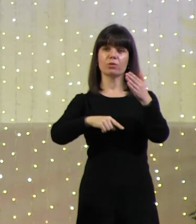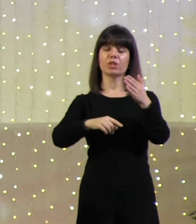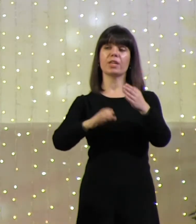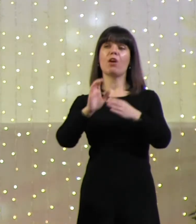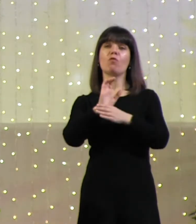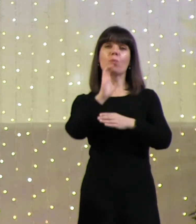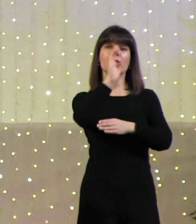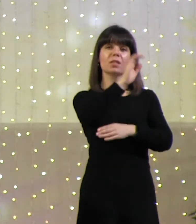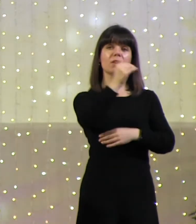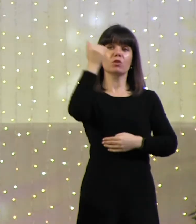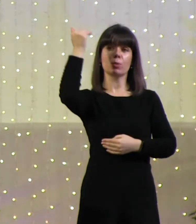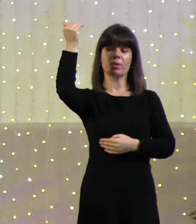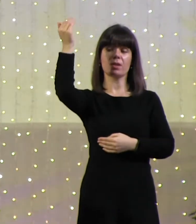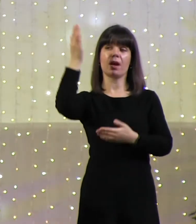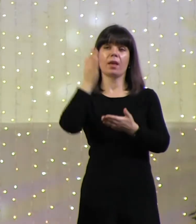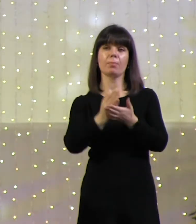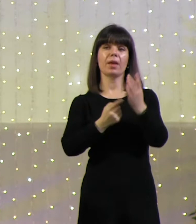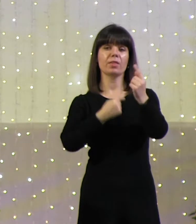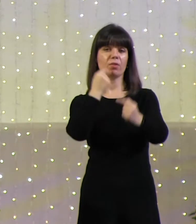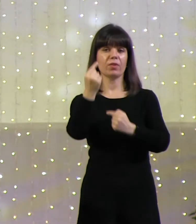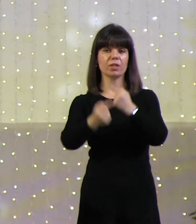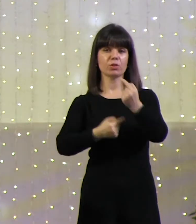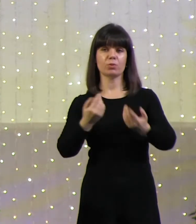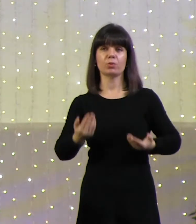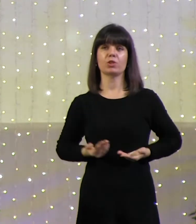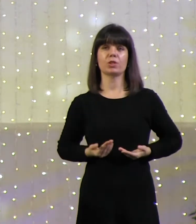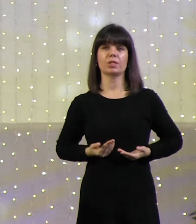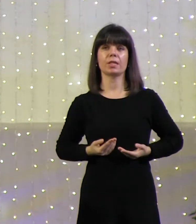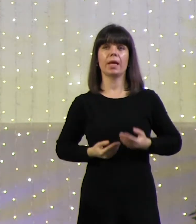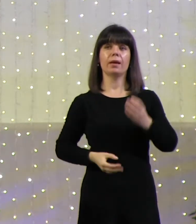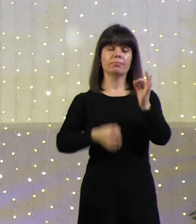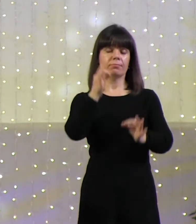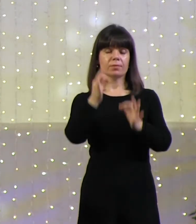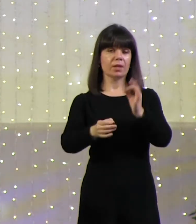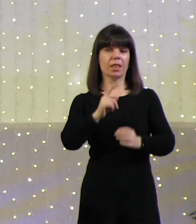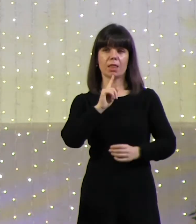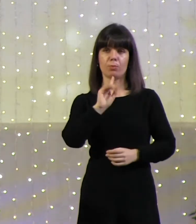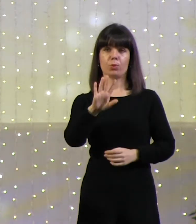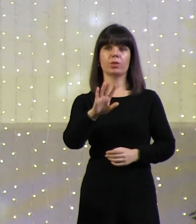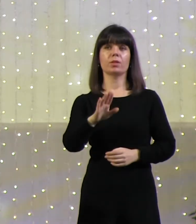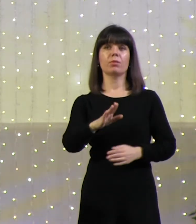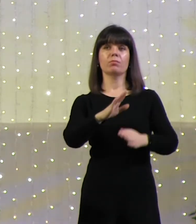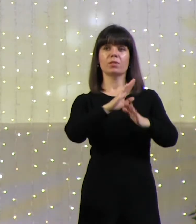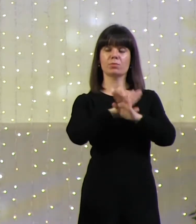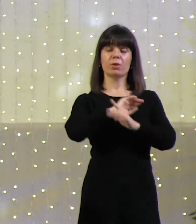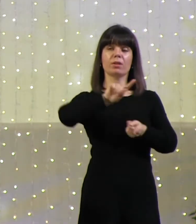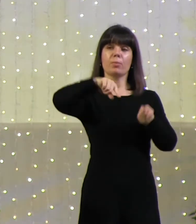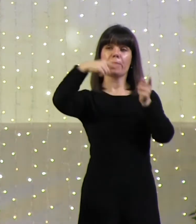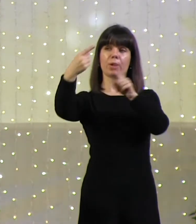пославшего меня, имеет жизнь вечную и на суд не приходит, но перешел от смерти в жизнь.